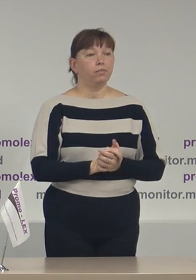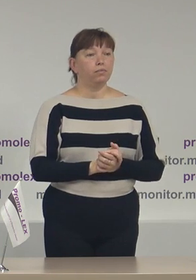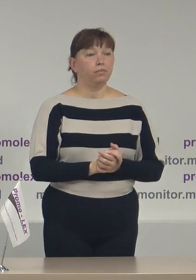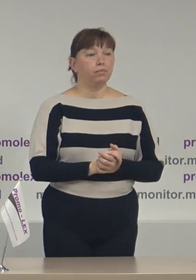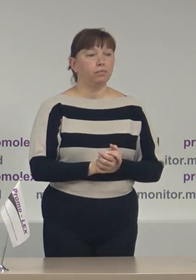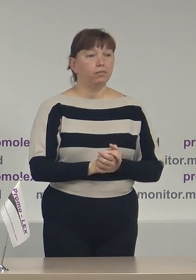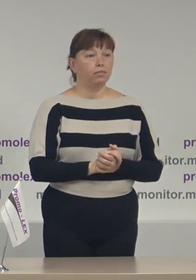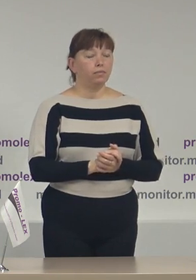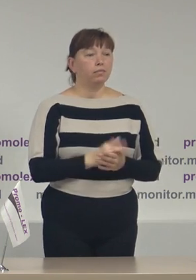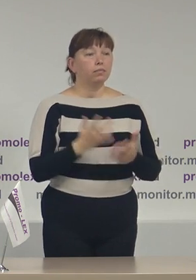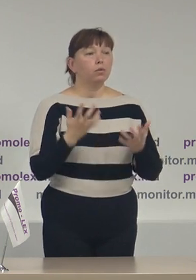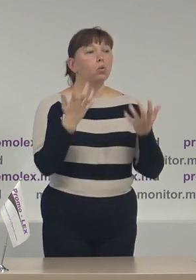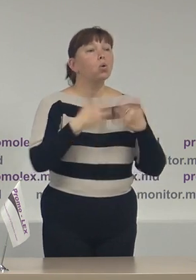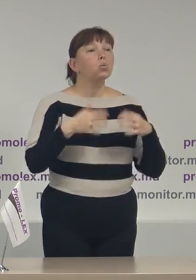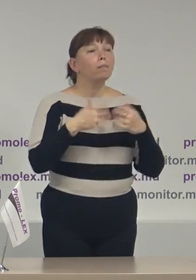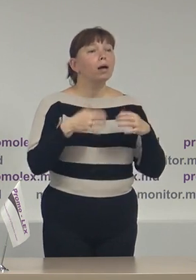o numărare